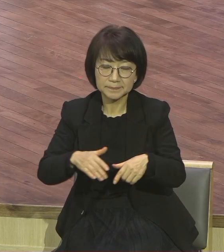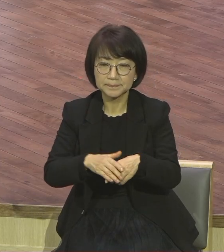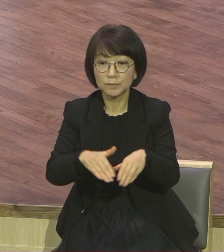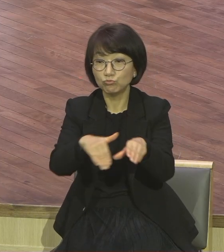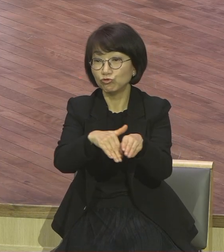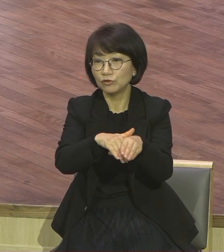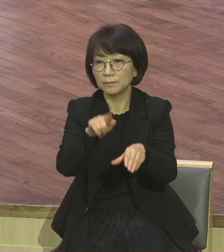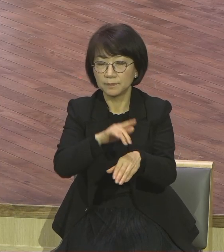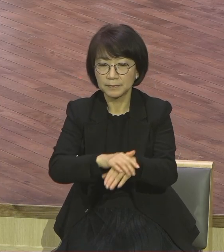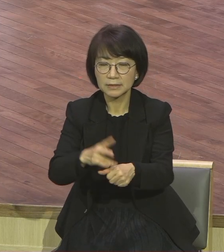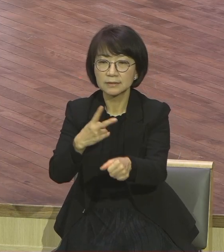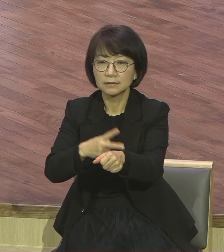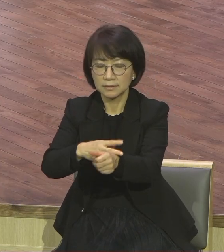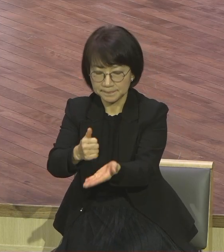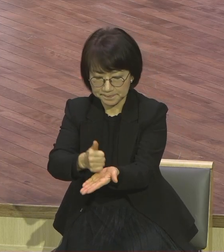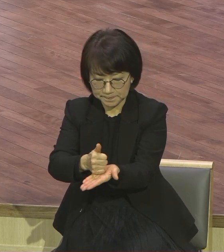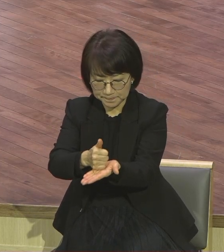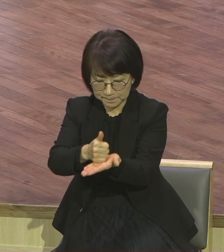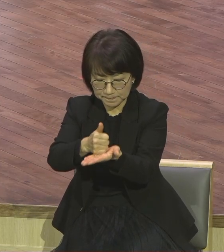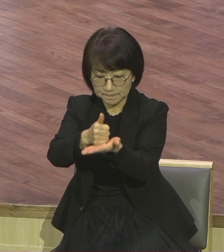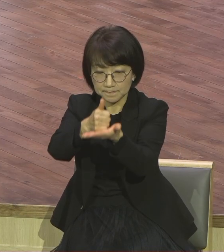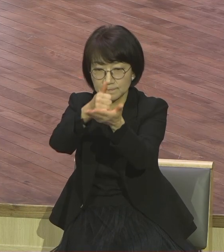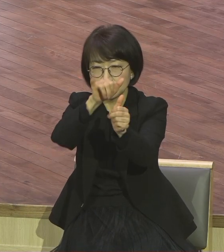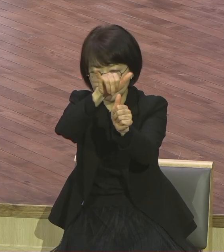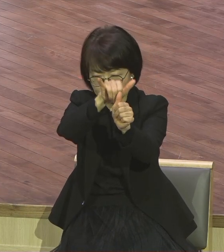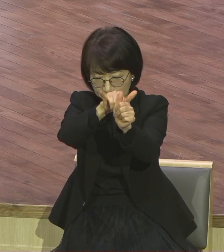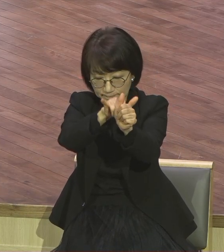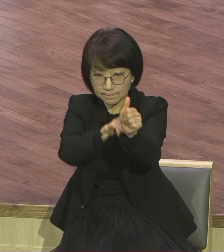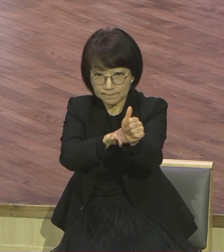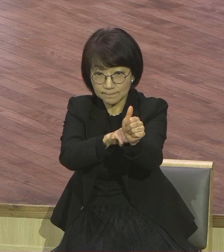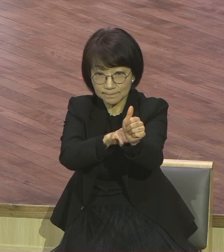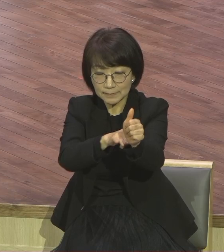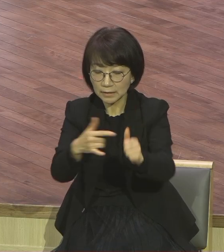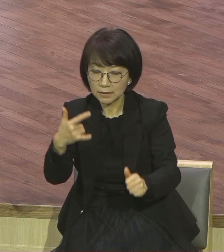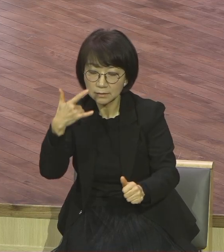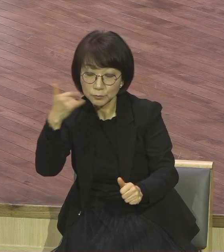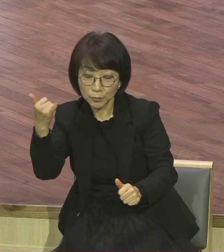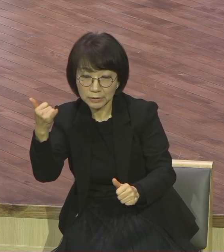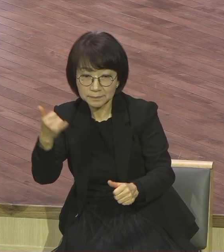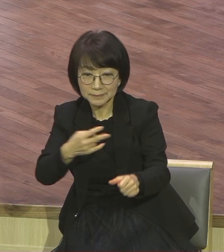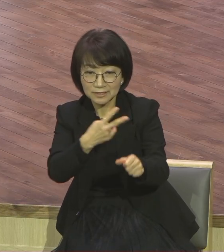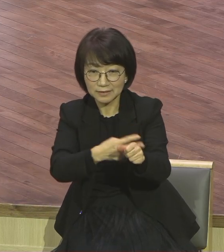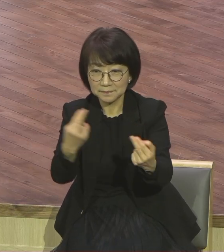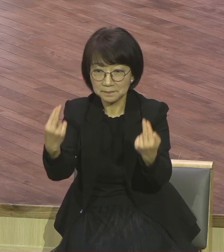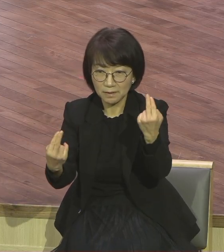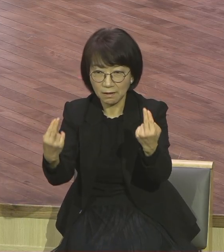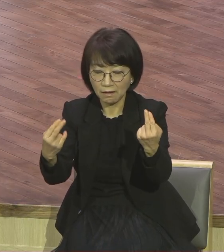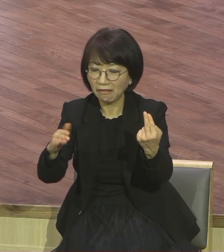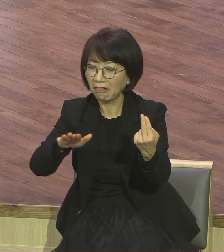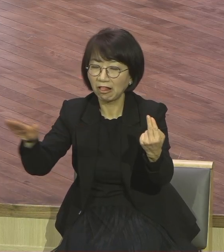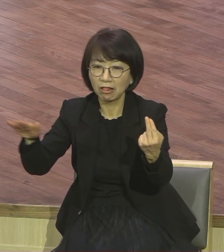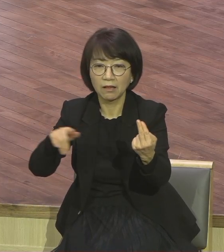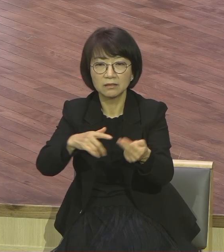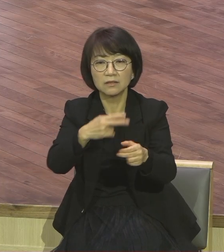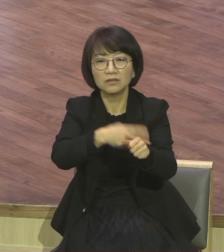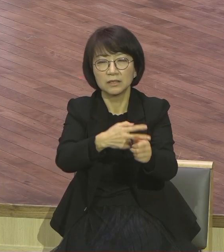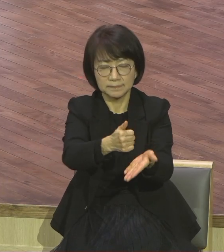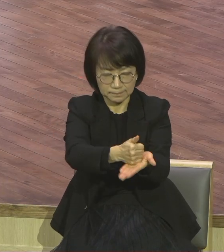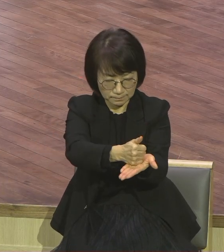부모보다 서성을 공경하는 게 우선이었어요 그때 문화가 그랬어요 서성 우선 공경이에요 그래서